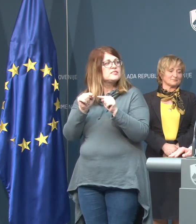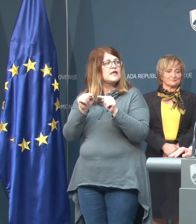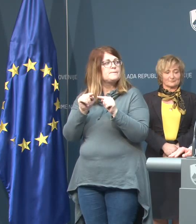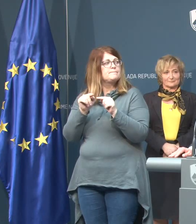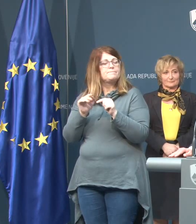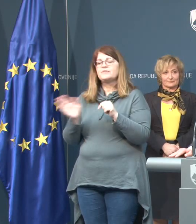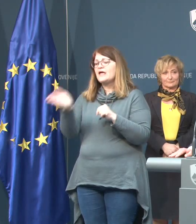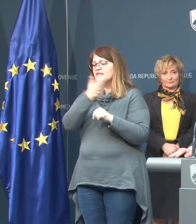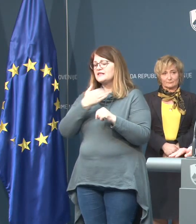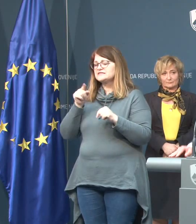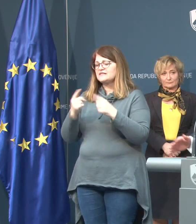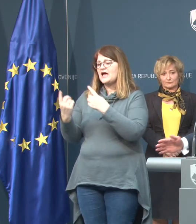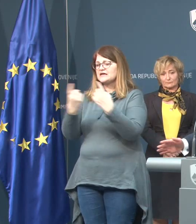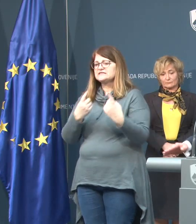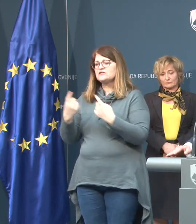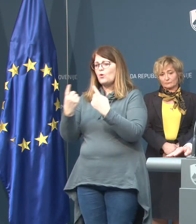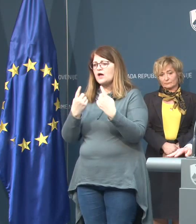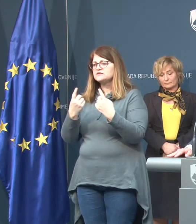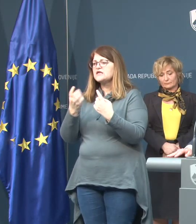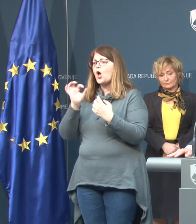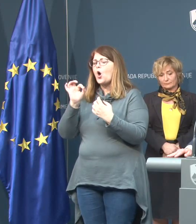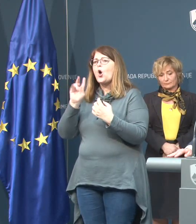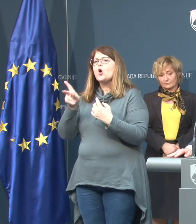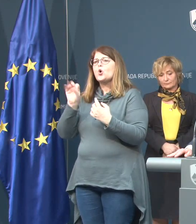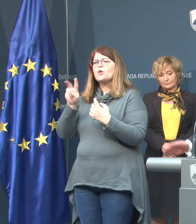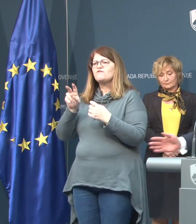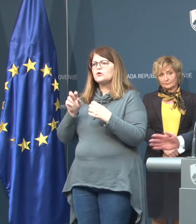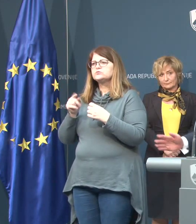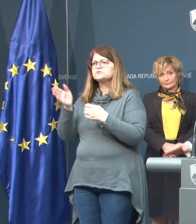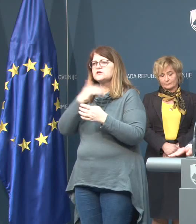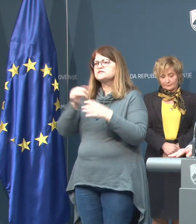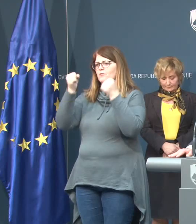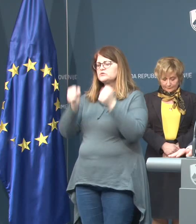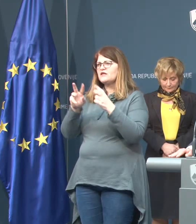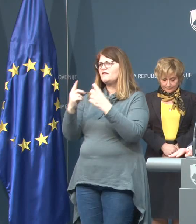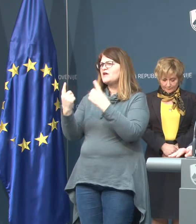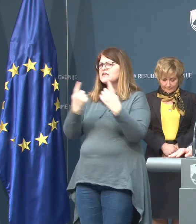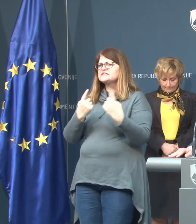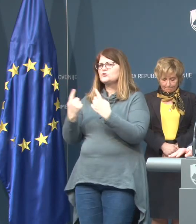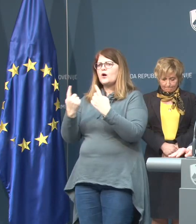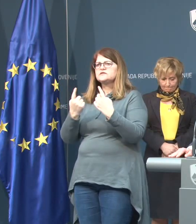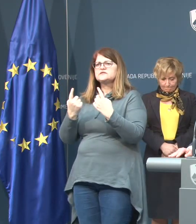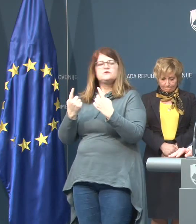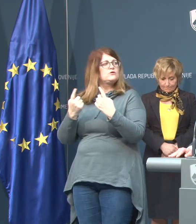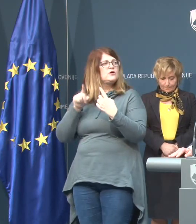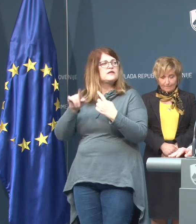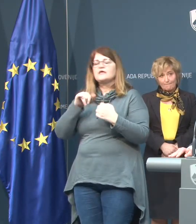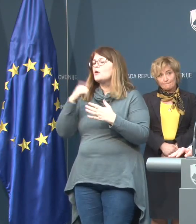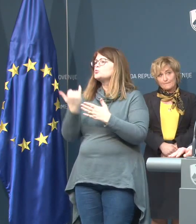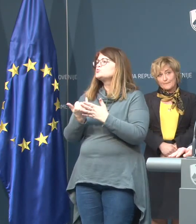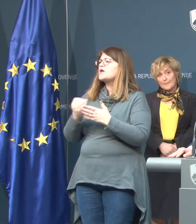se pravzbra ta situacija koronavirusa pahala v situacijo, da je vsa